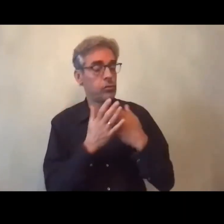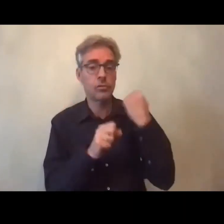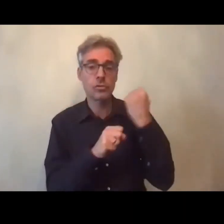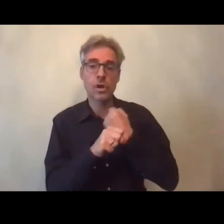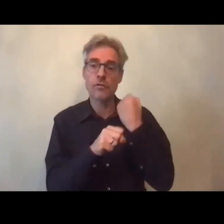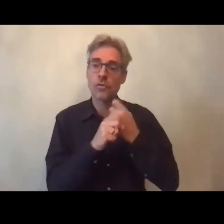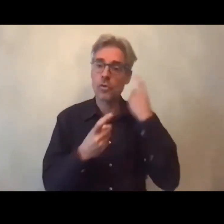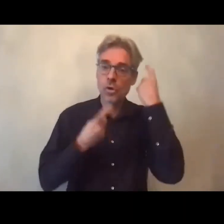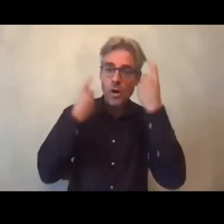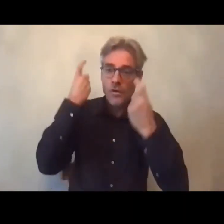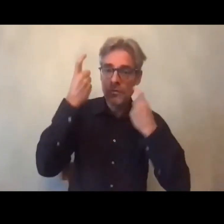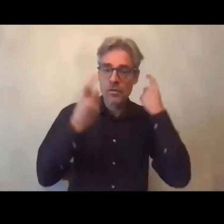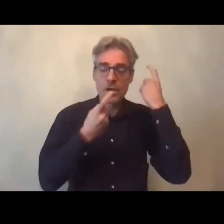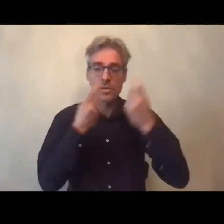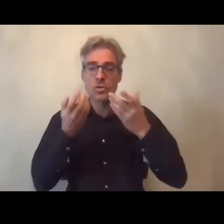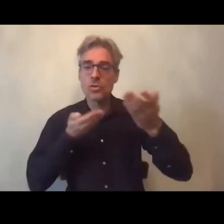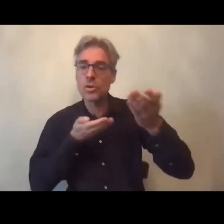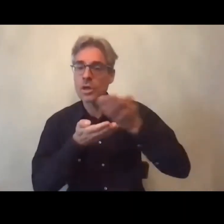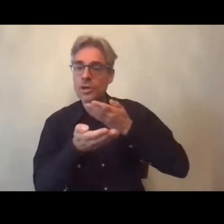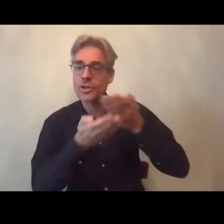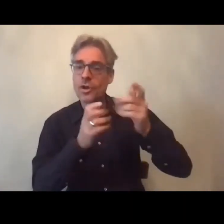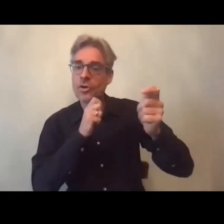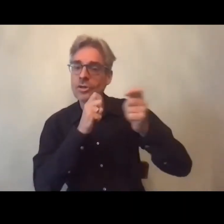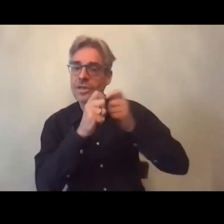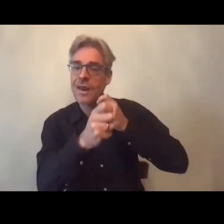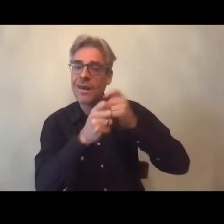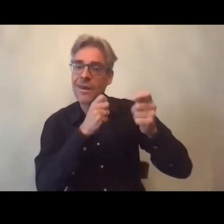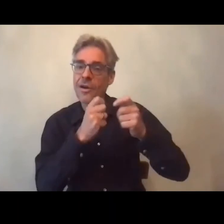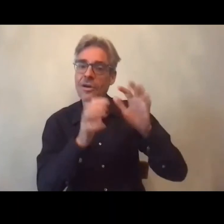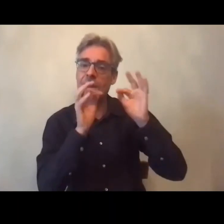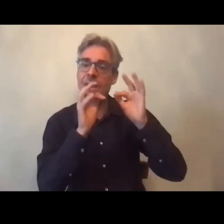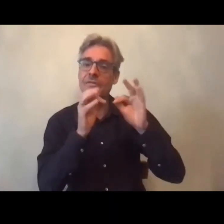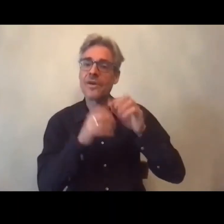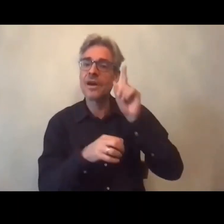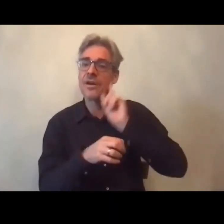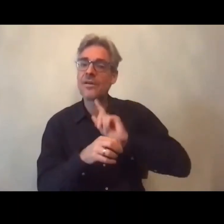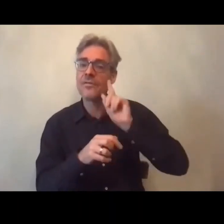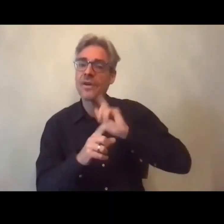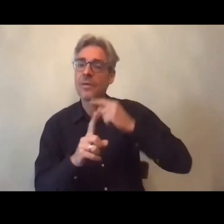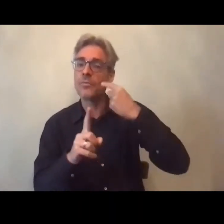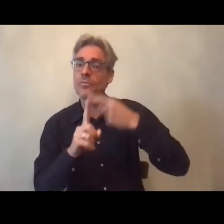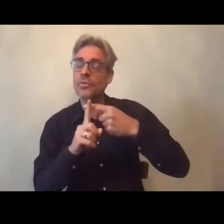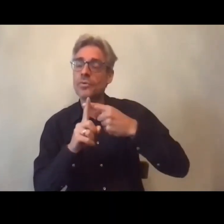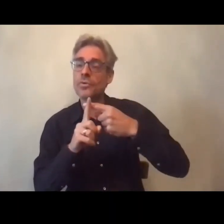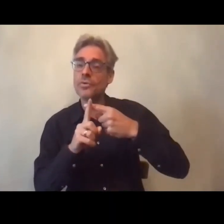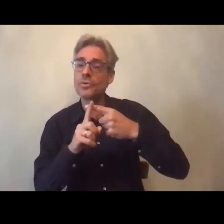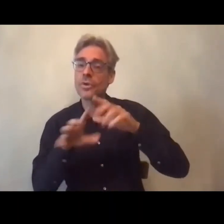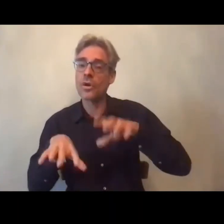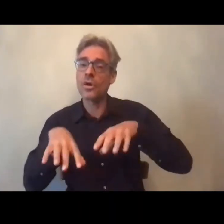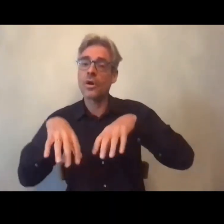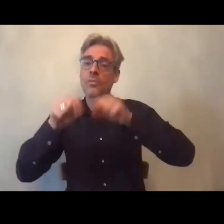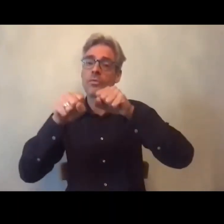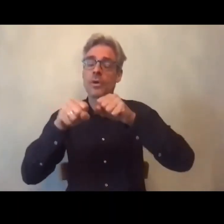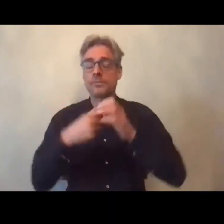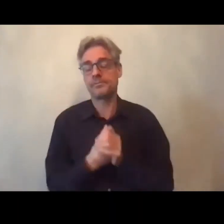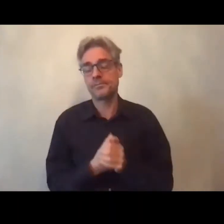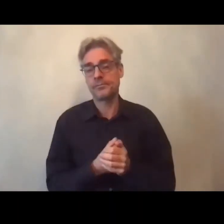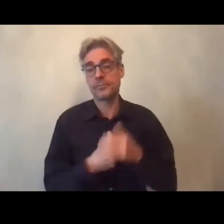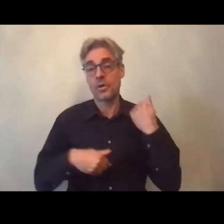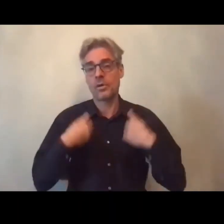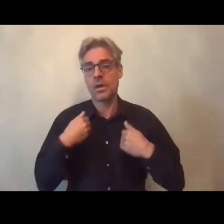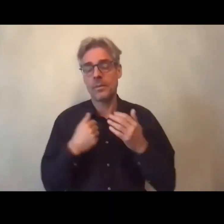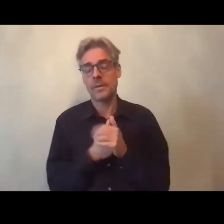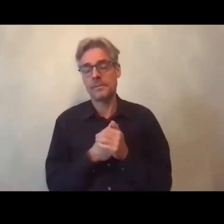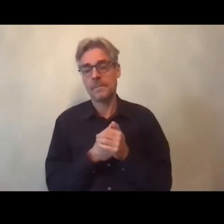d'échange et de dialogue sur les questions liées aux femmes et à l'emploi des femmes handicapées